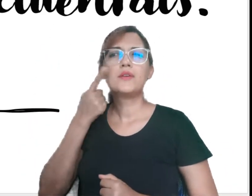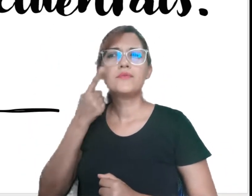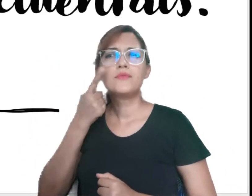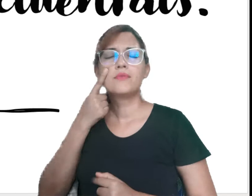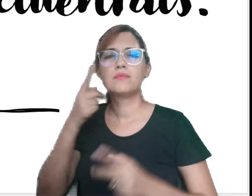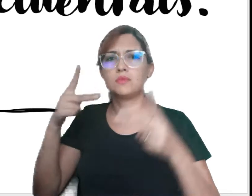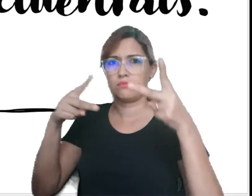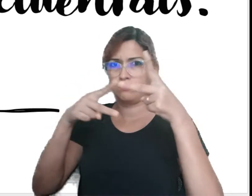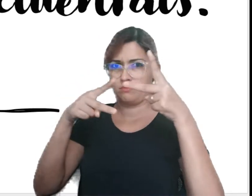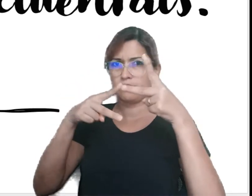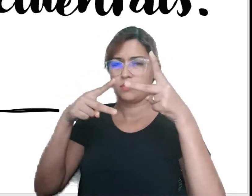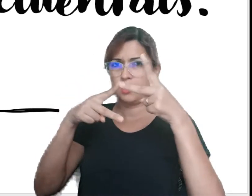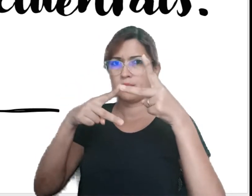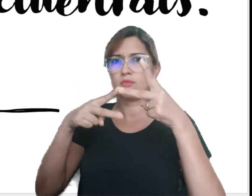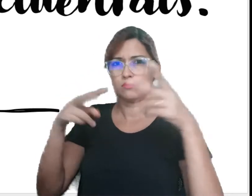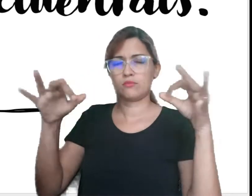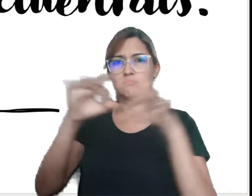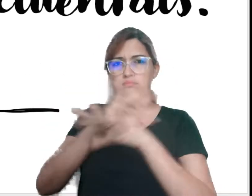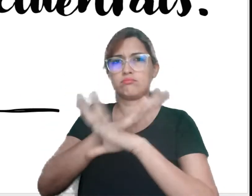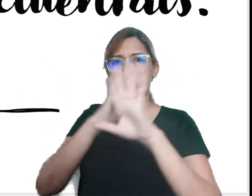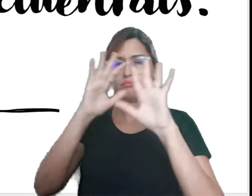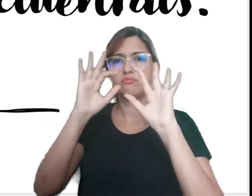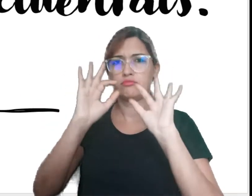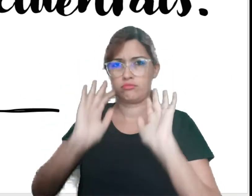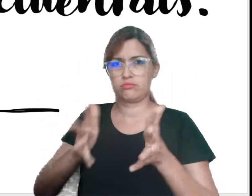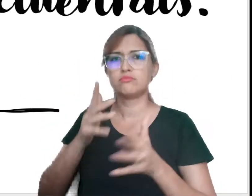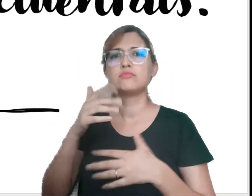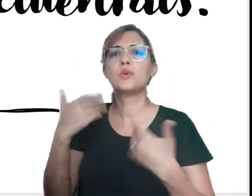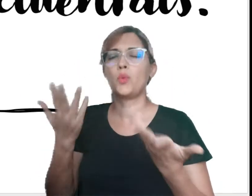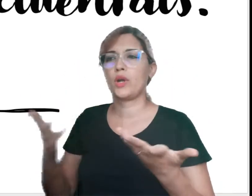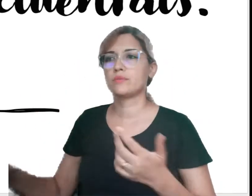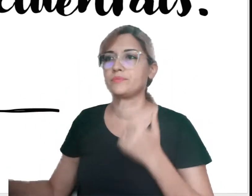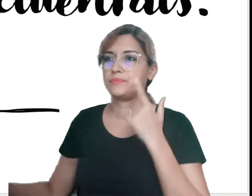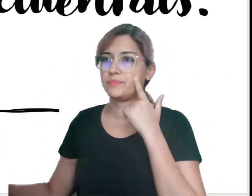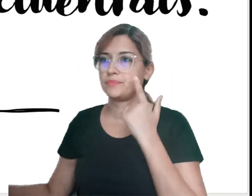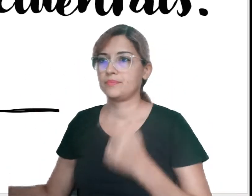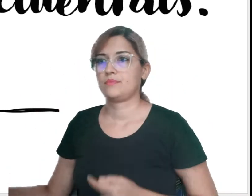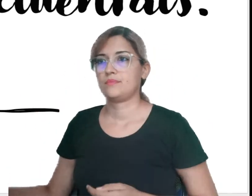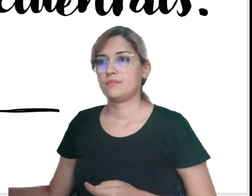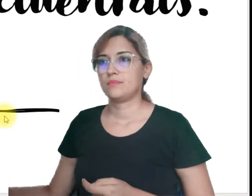Mas vamos ver um pouco sobre as preposições essenciais.